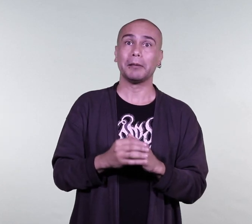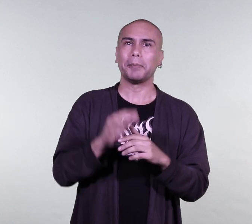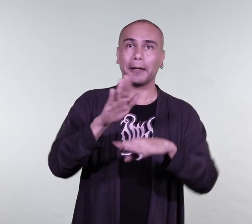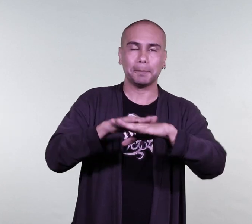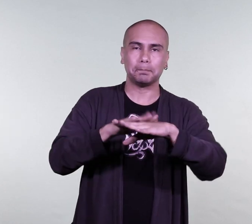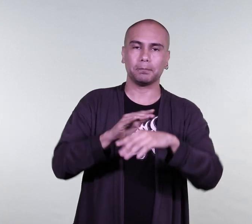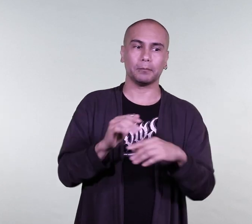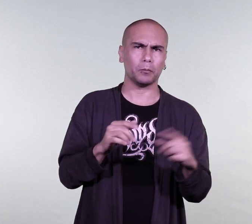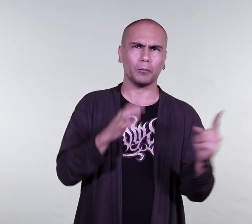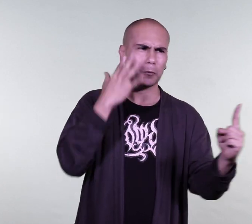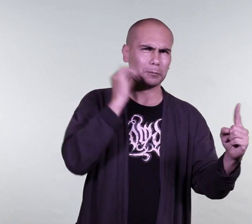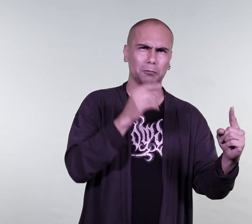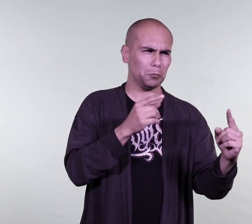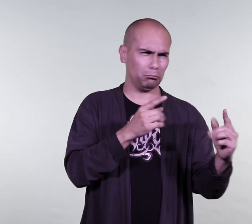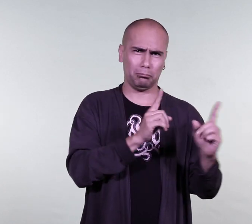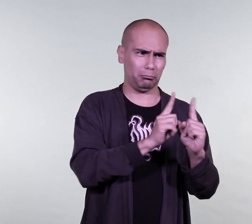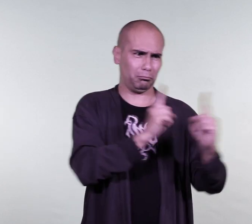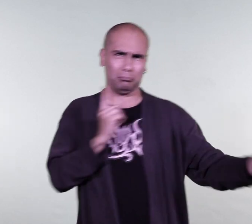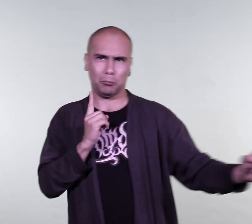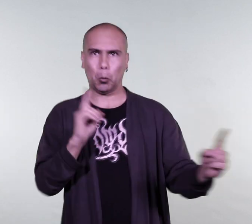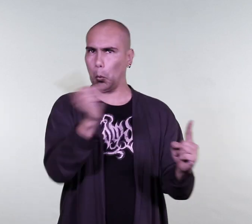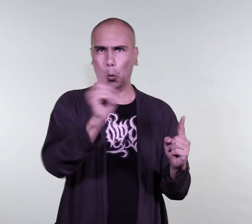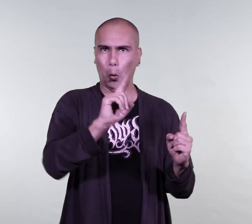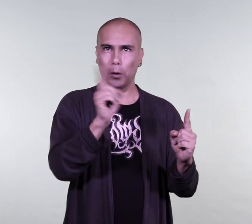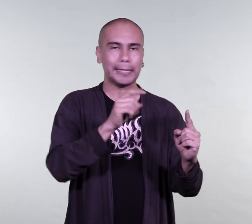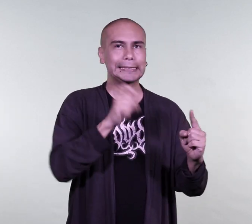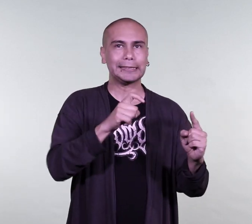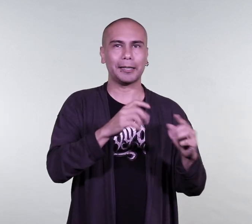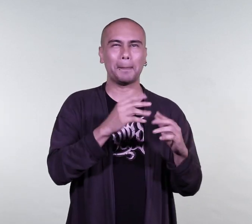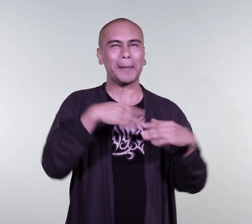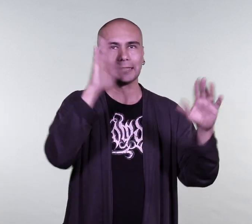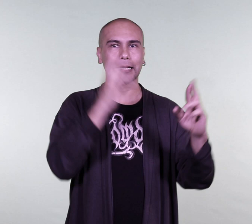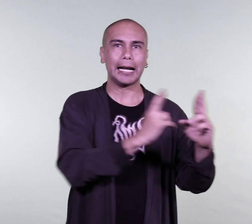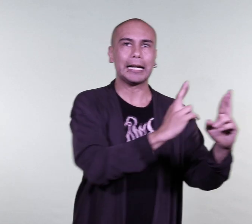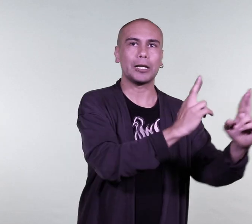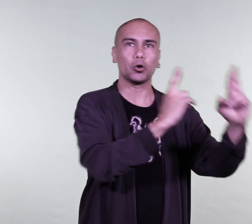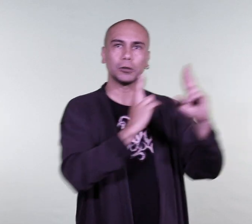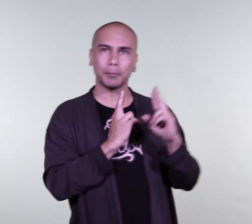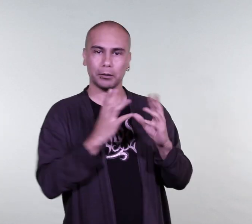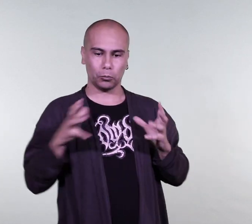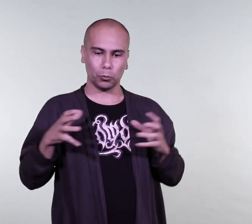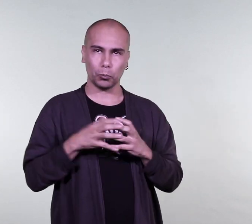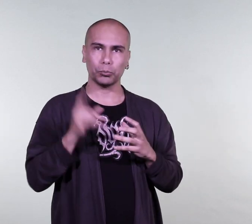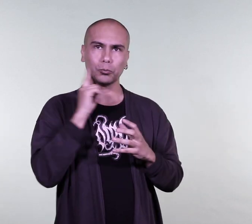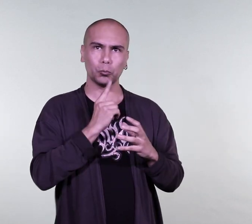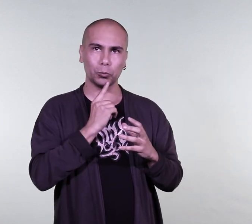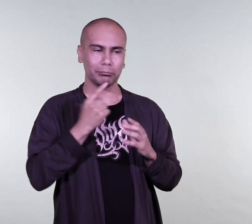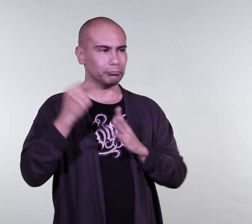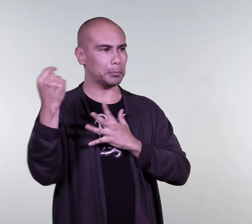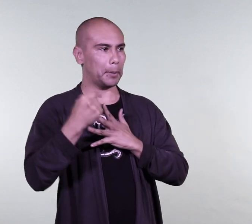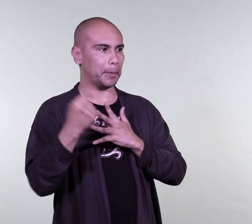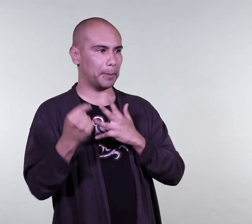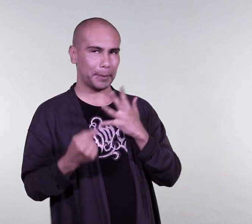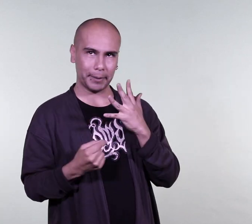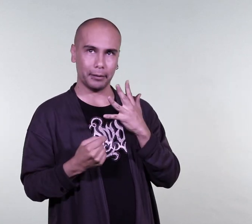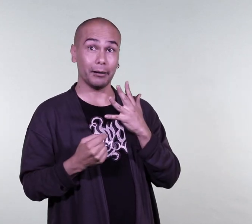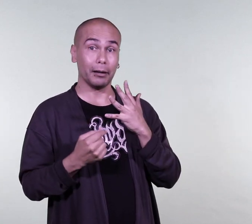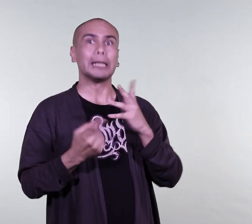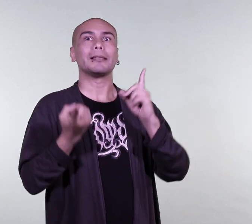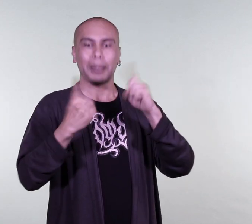Entonces, aquí fortalecemos desde todos estos aspectos académicos y pedagógicos. Se fortalecen para las personas sordas, enfocadas en ellos.